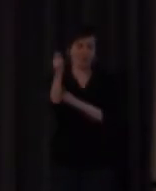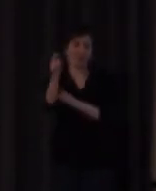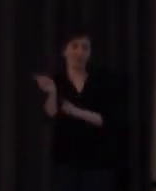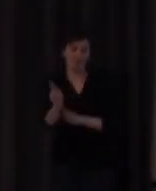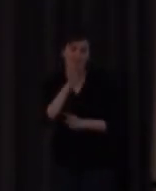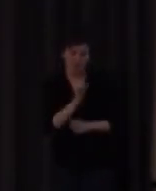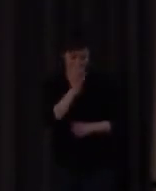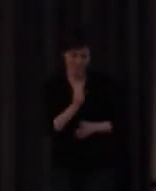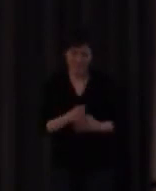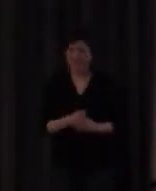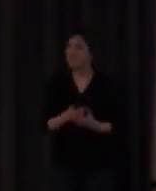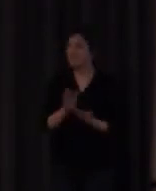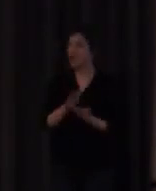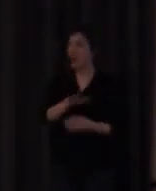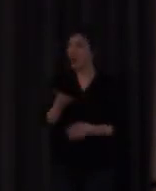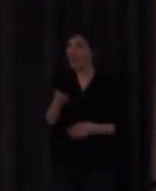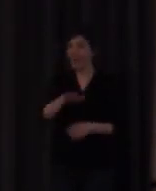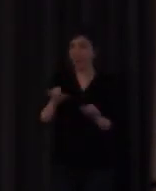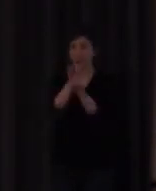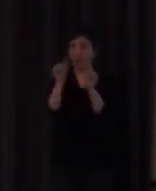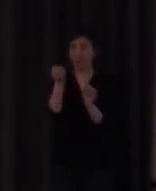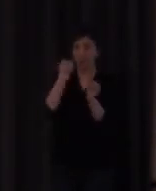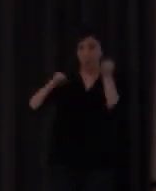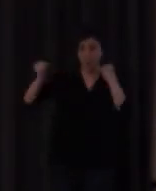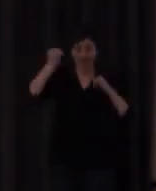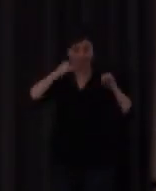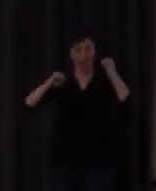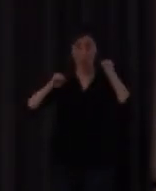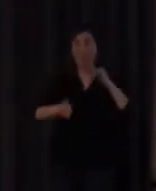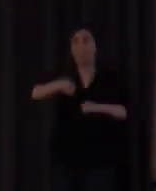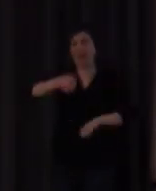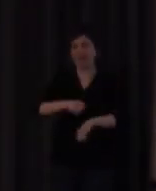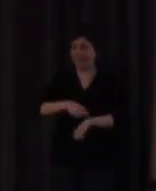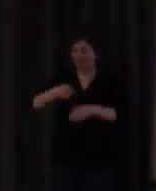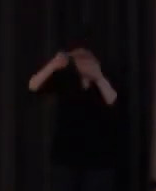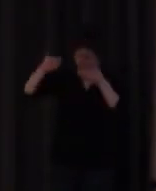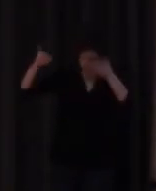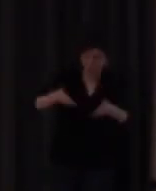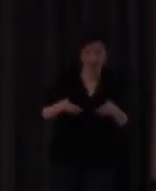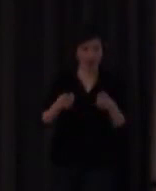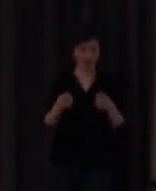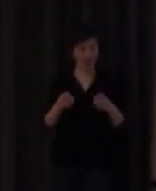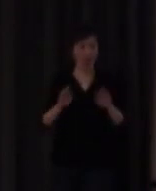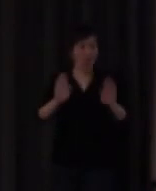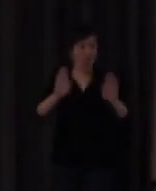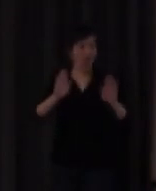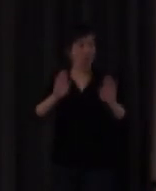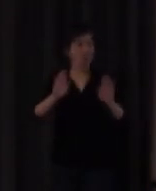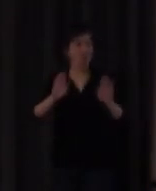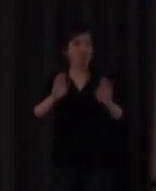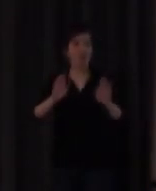dirección y la forma de movimiento necesitan más tiempo pero sí hemos podido establecer una serie de